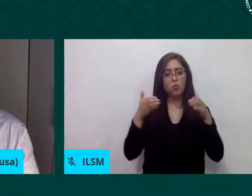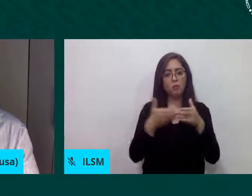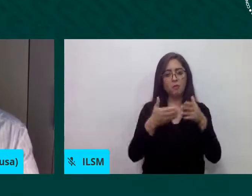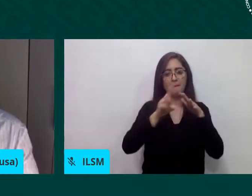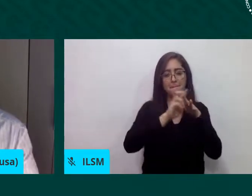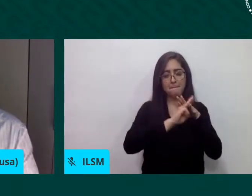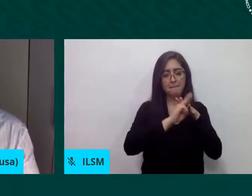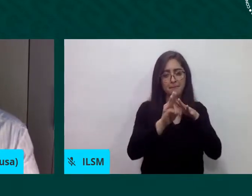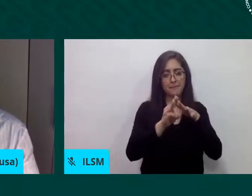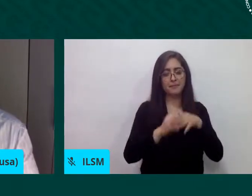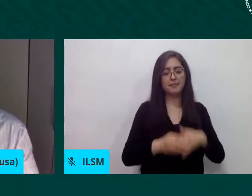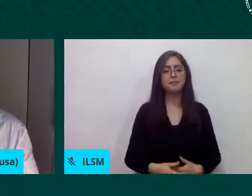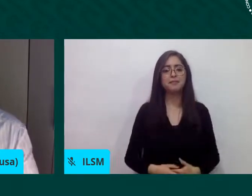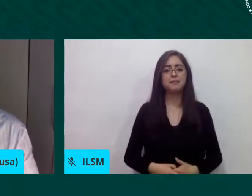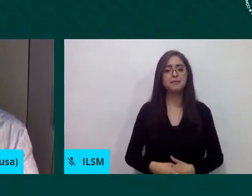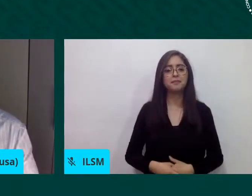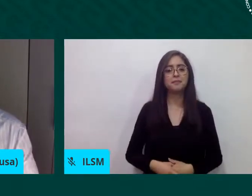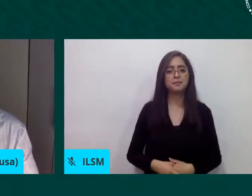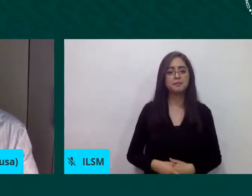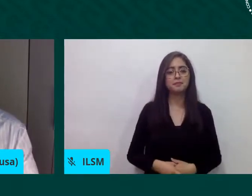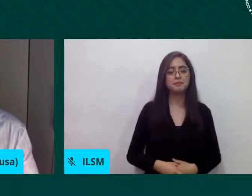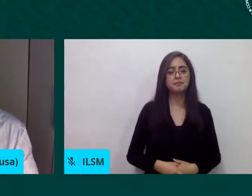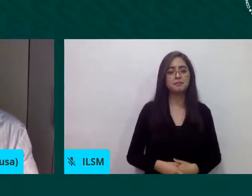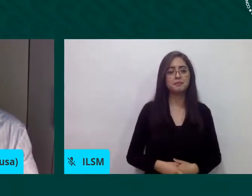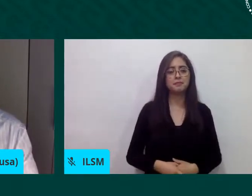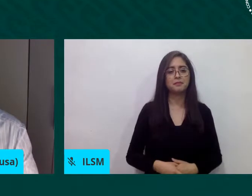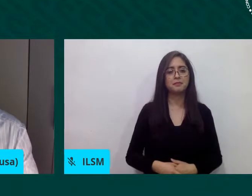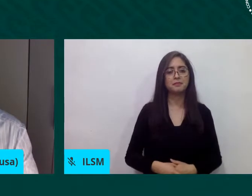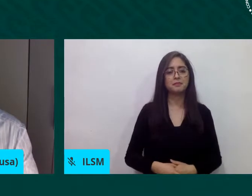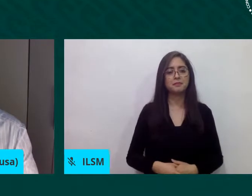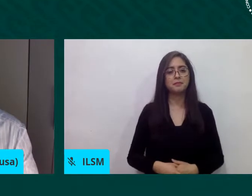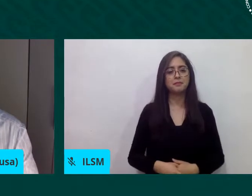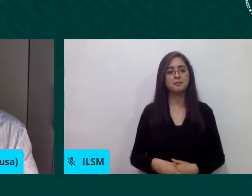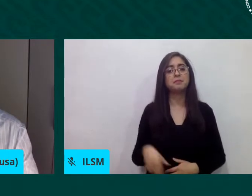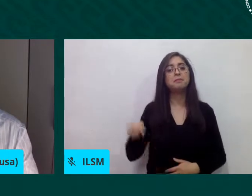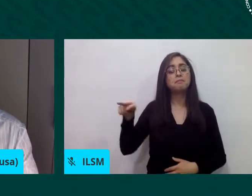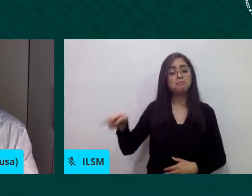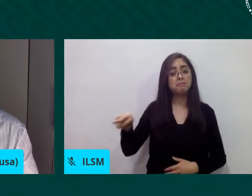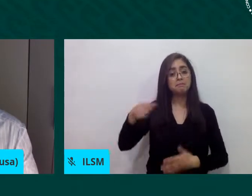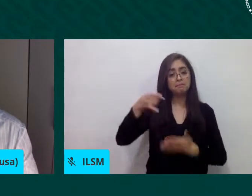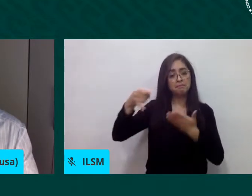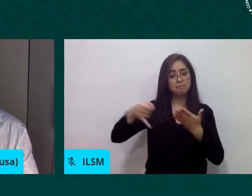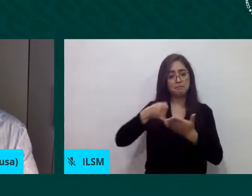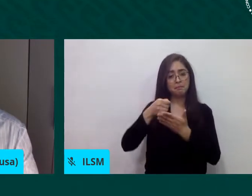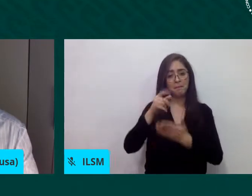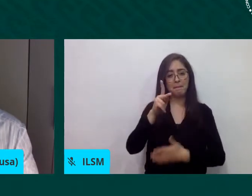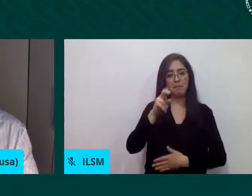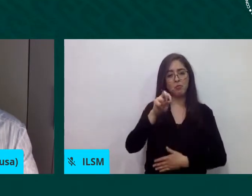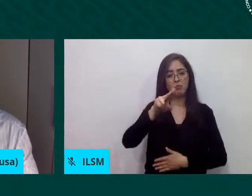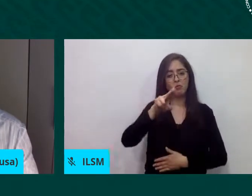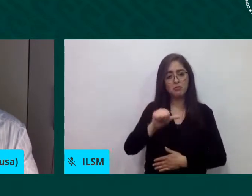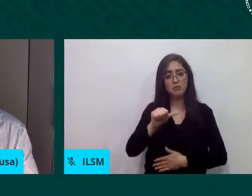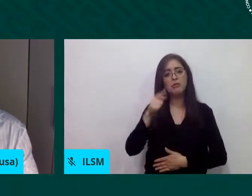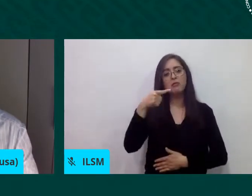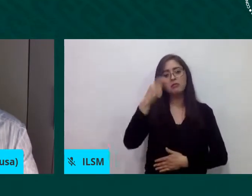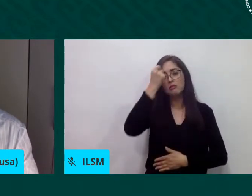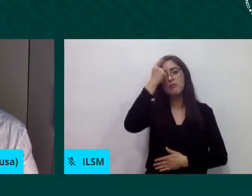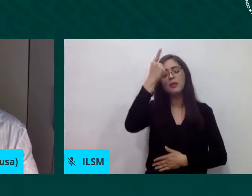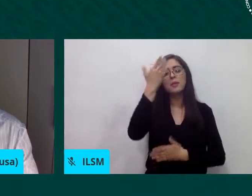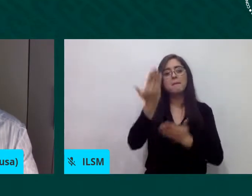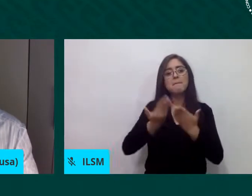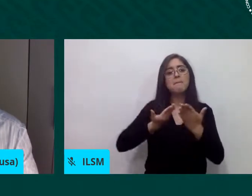coordinación de GGLU Lampedusa presentará además una propuesta de trabajo para profundizar una visión